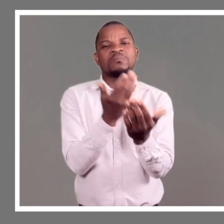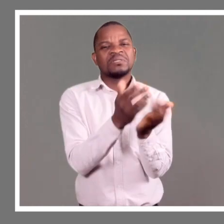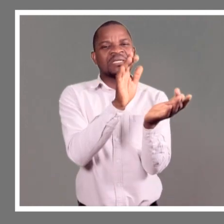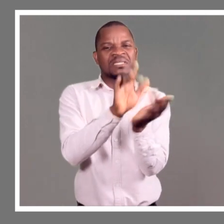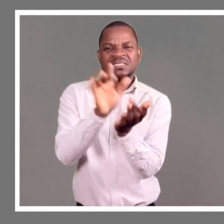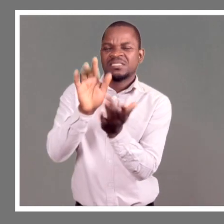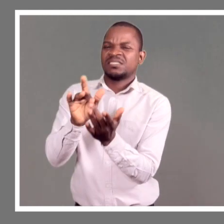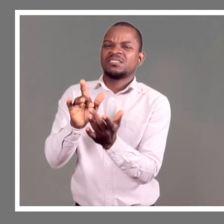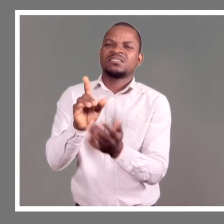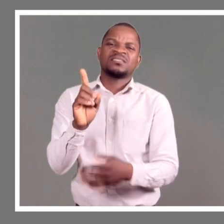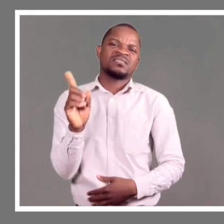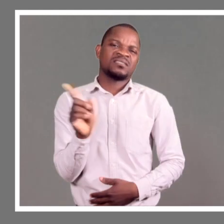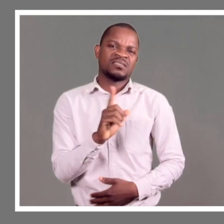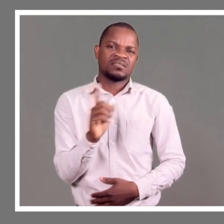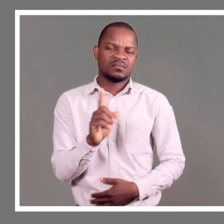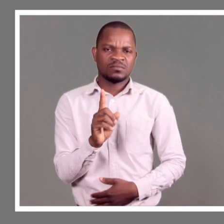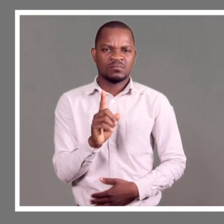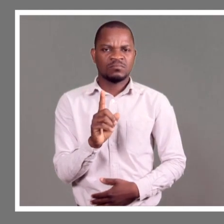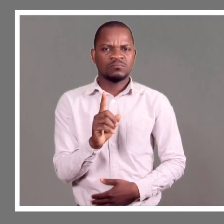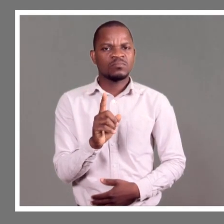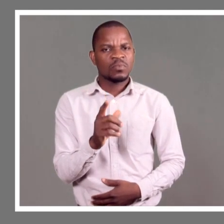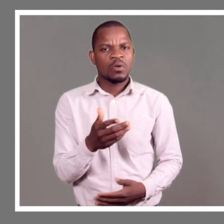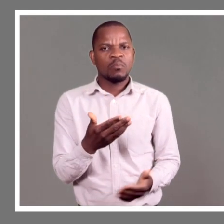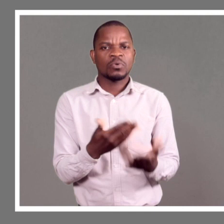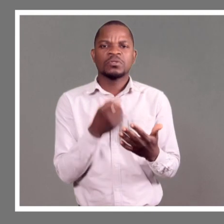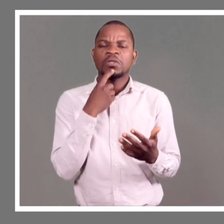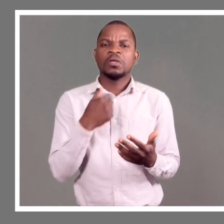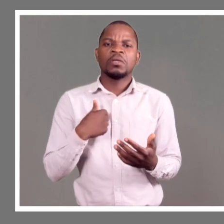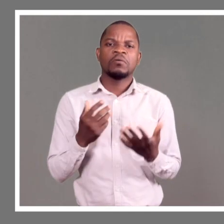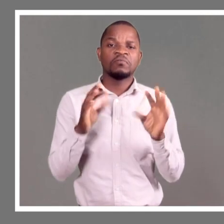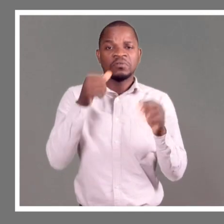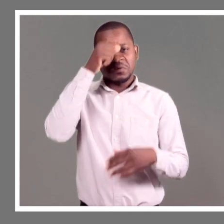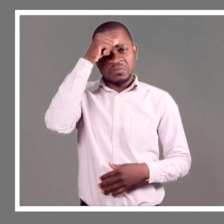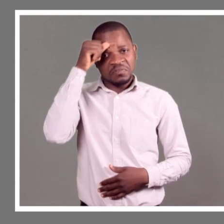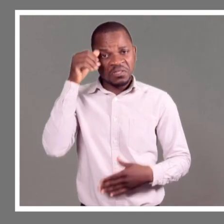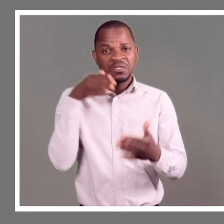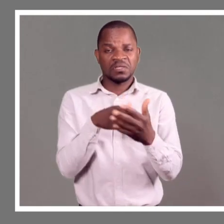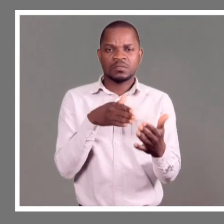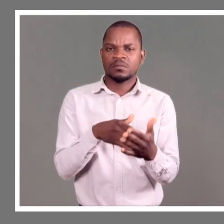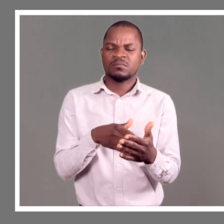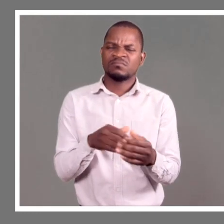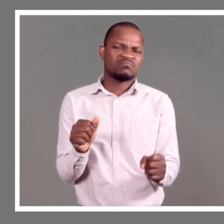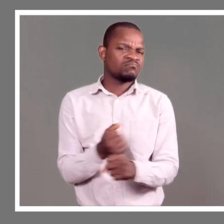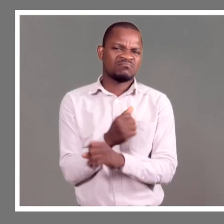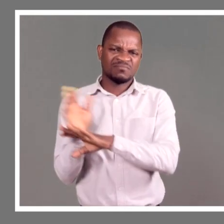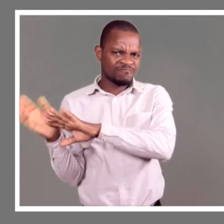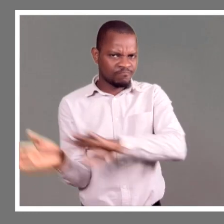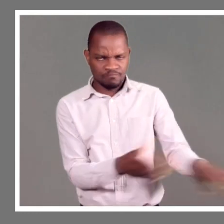a dizer que eu não tenho como fazer, não pode, tem que procurar alguma atividade a fazer. Então, uma das